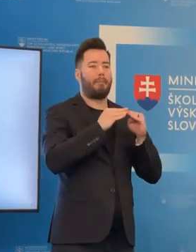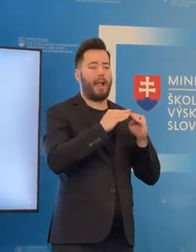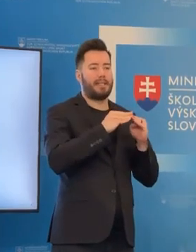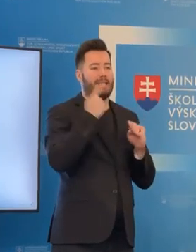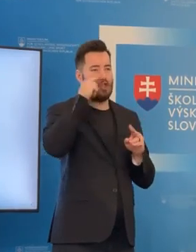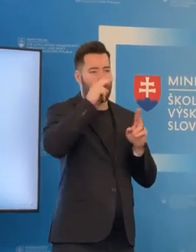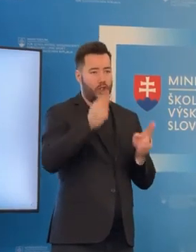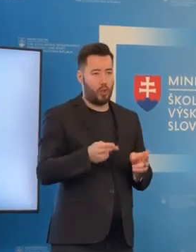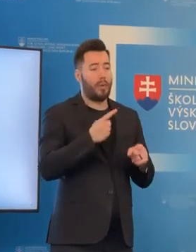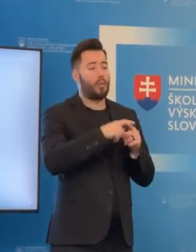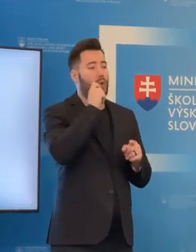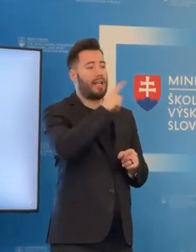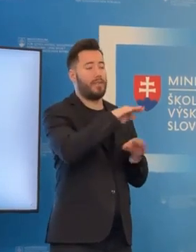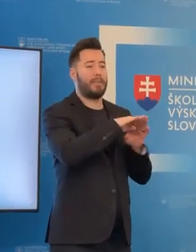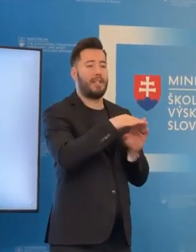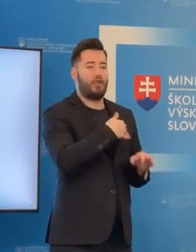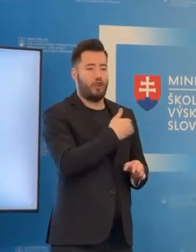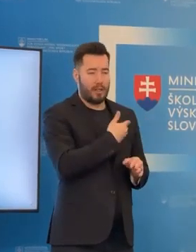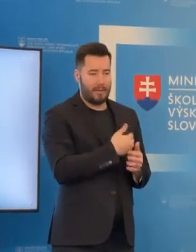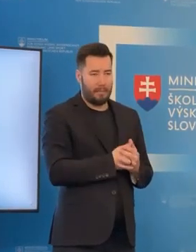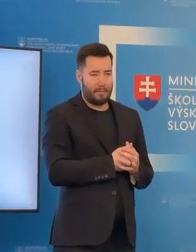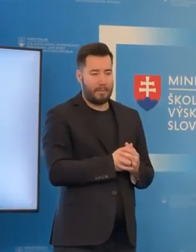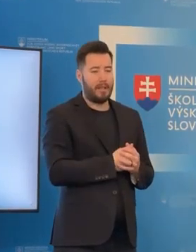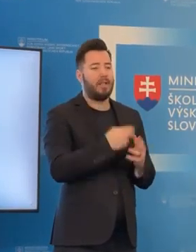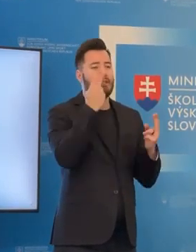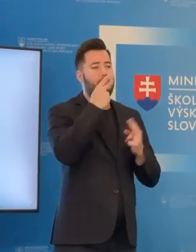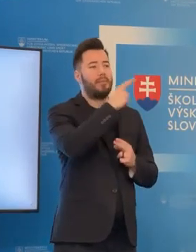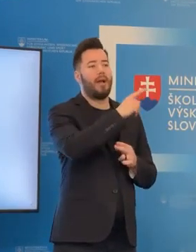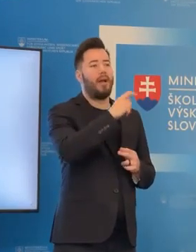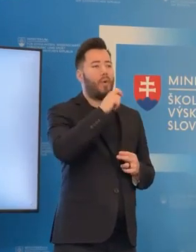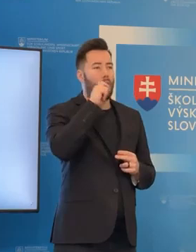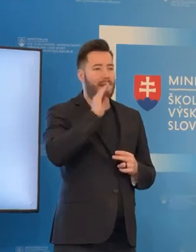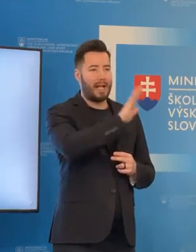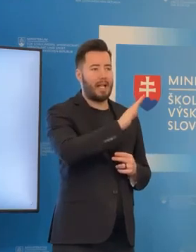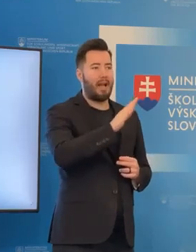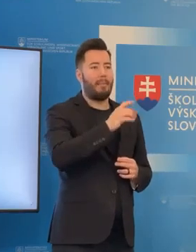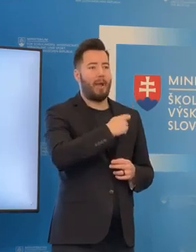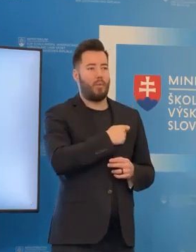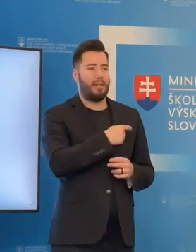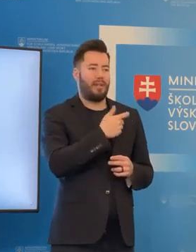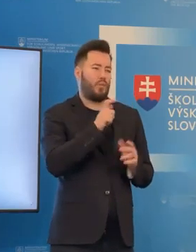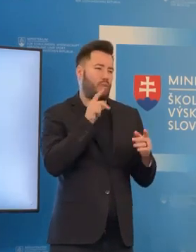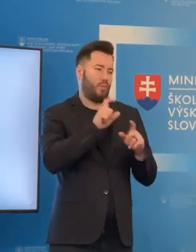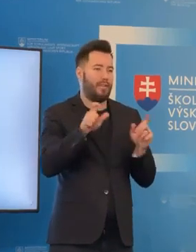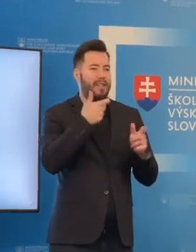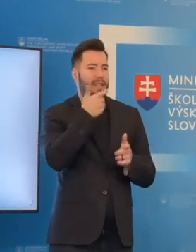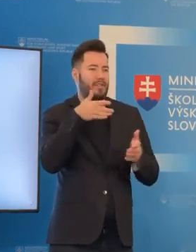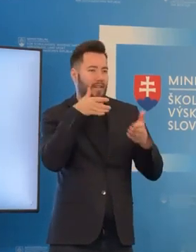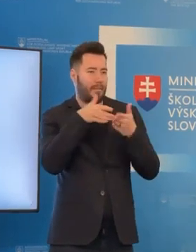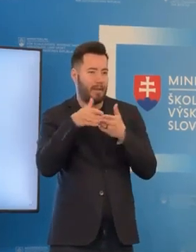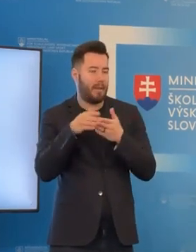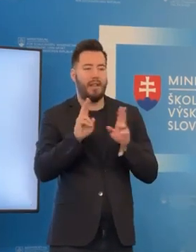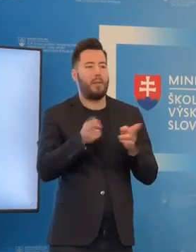školstva. Maturanti z Ukrajiny nemôžu z hľadom na jazykovú bariéru maturovať u nás zo slovenského jazyka a